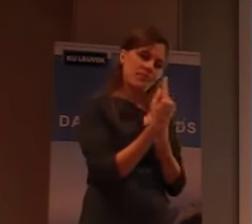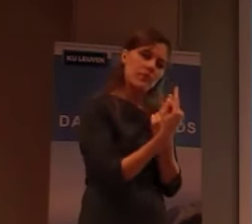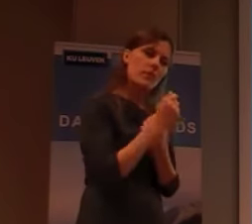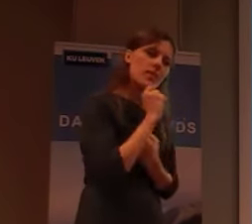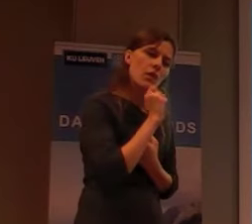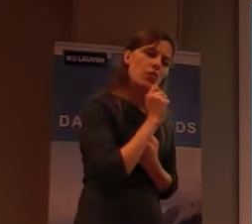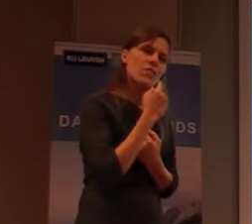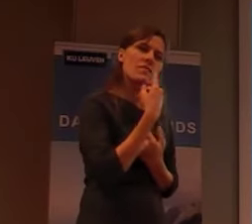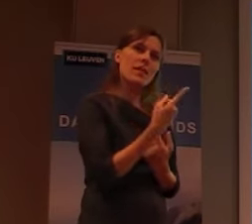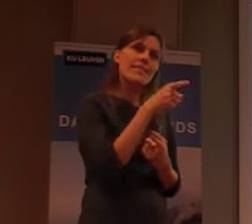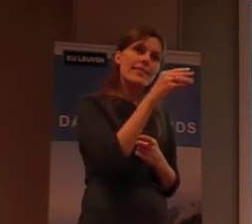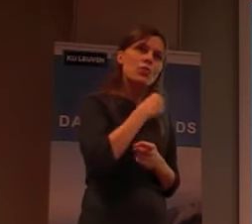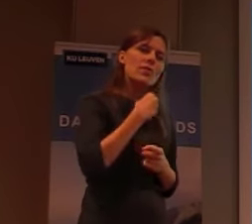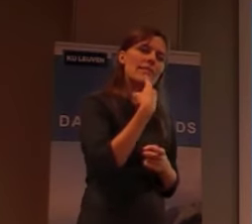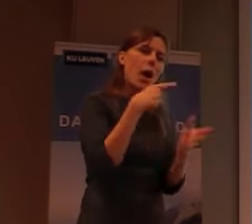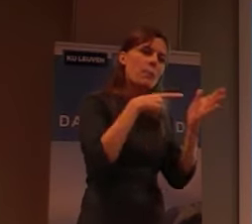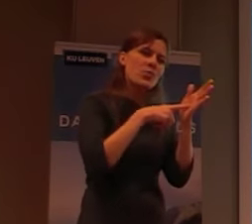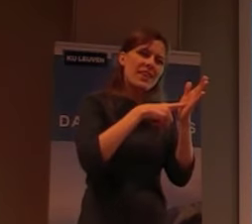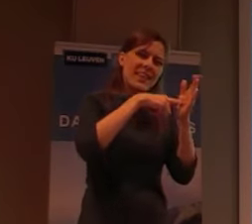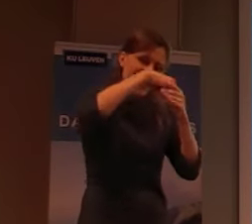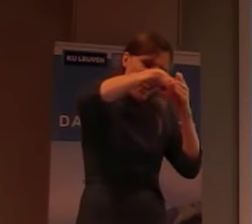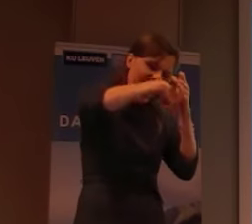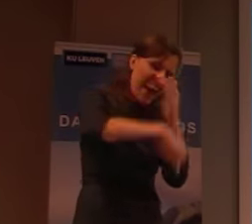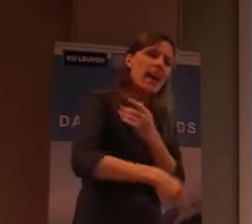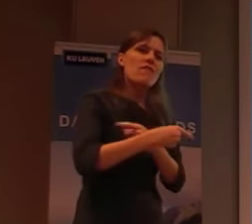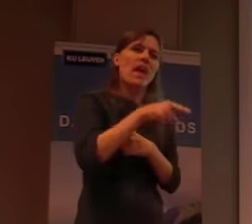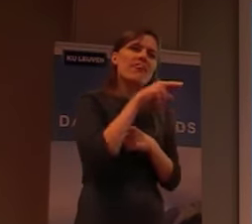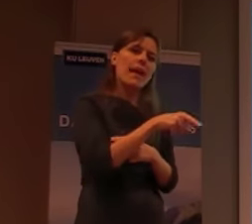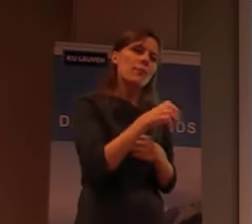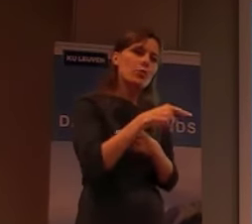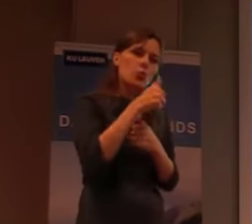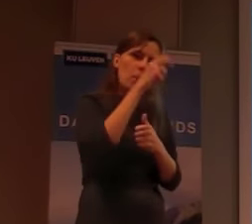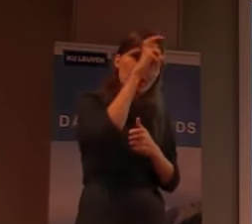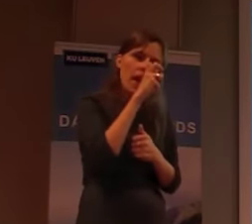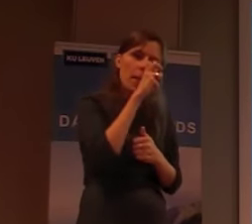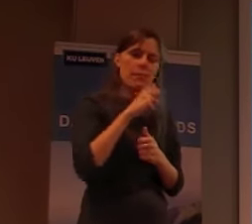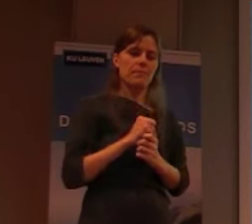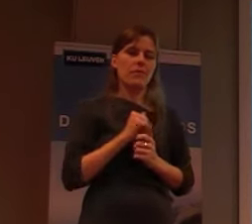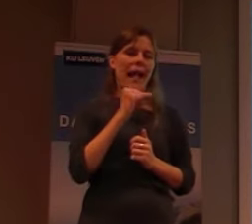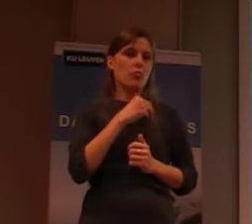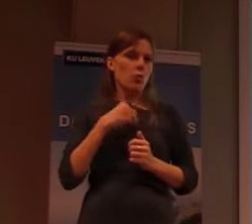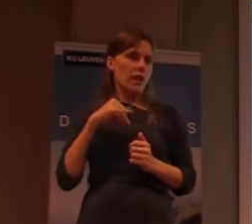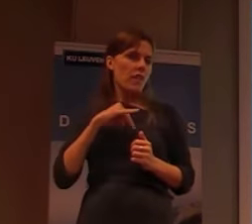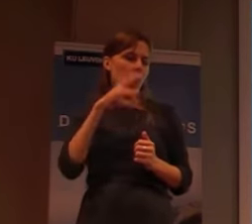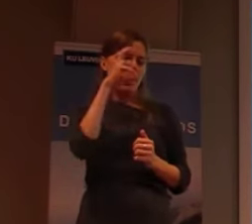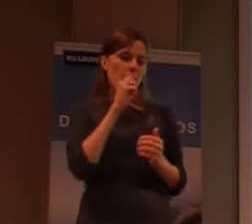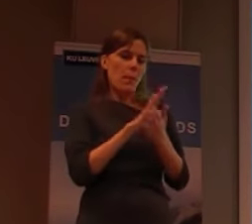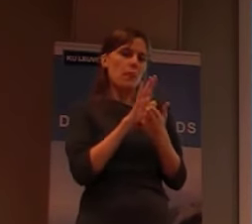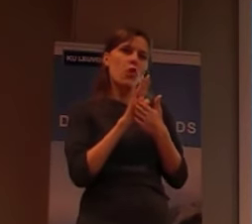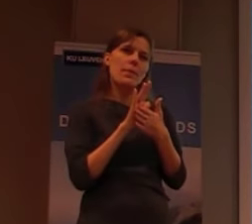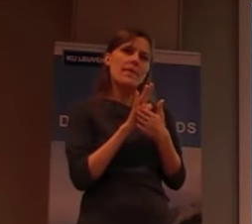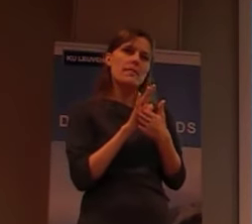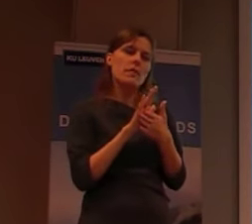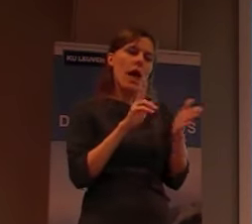van de zaak, moet je goed begrijpen. En ik zeg, wat ik eigenlijk, begrepen heb, als dokter, is dat, er bijvoorbeeld, een enorm